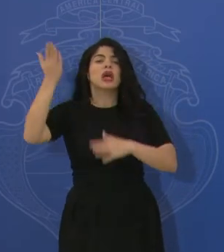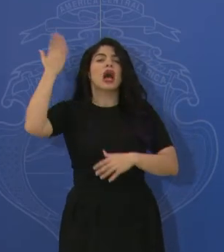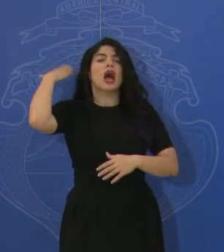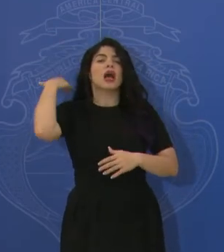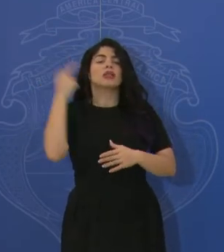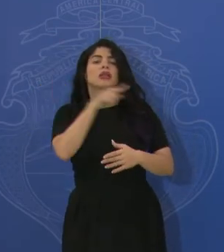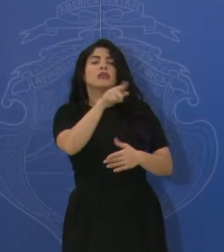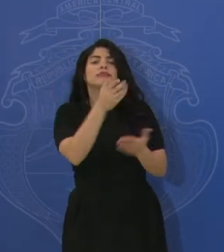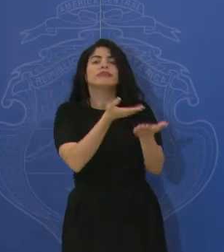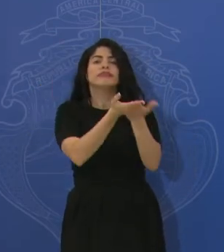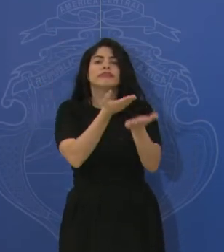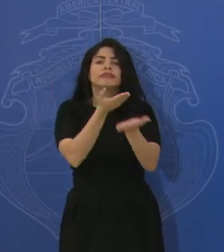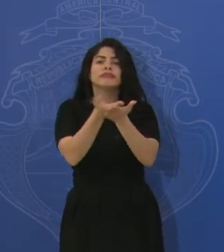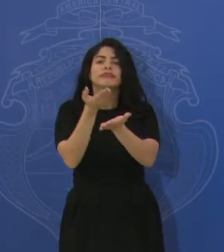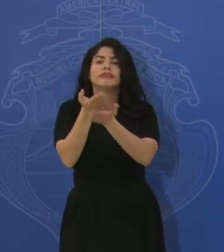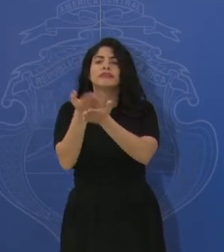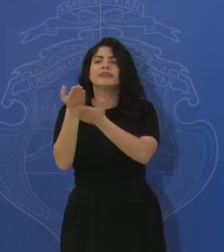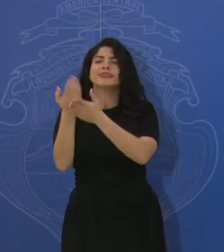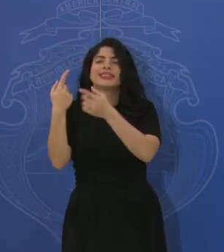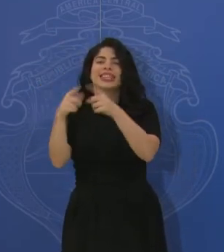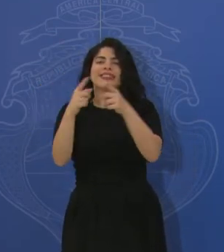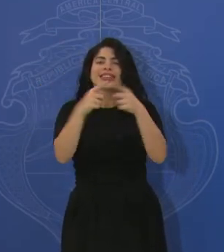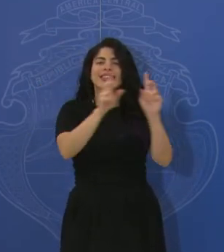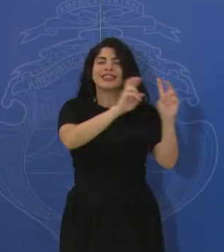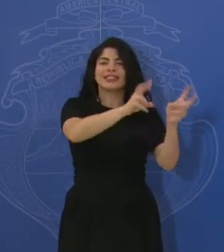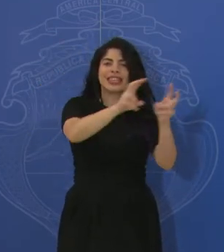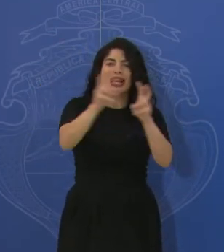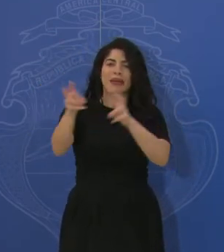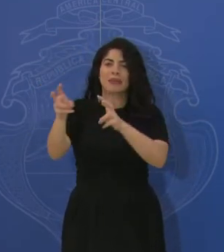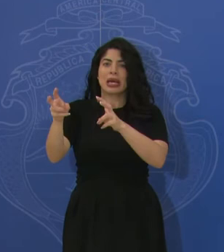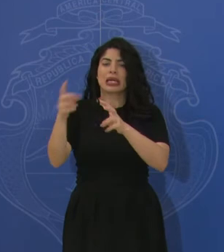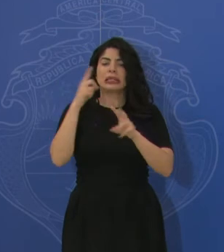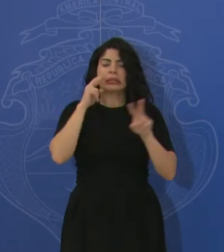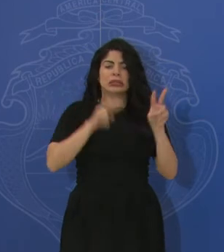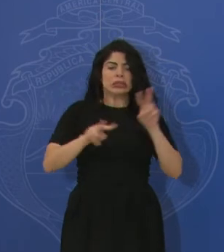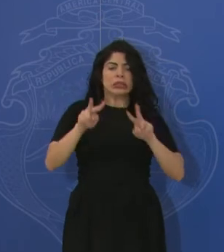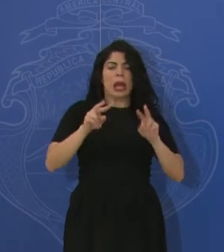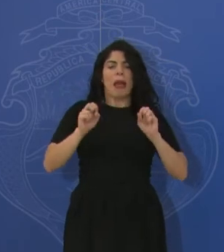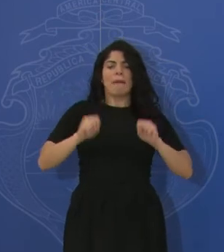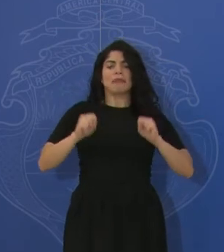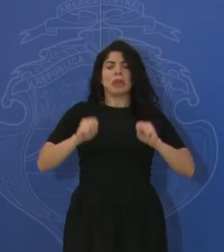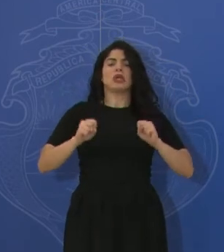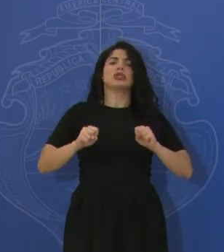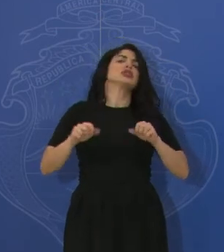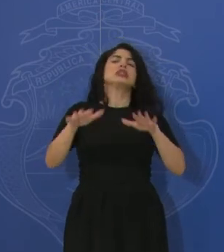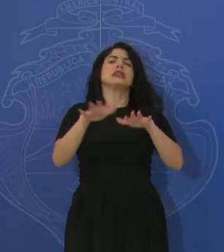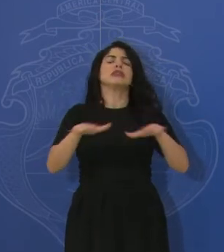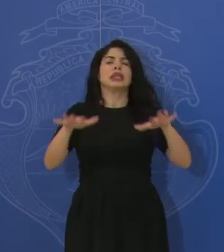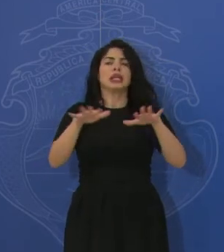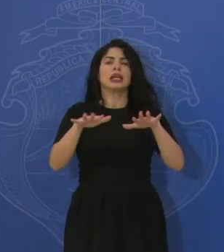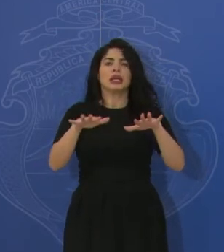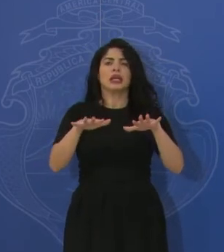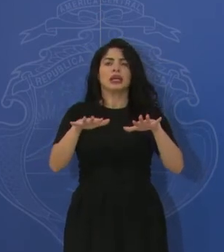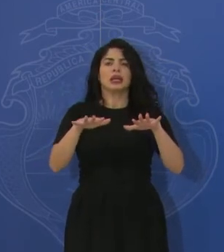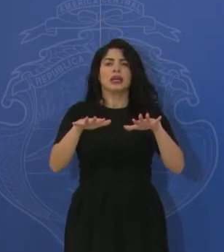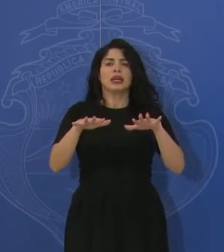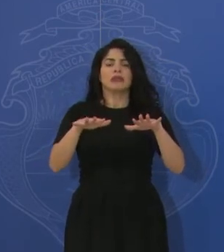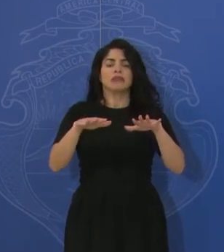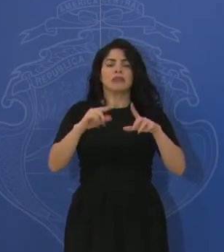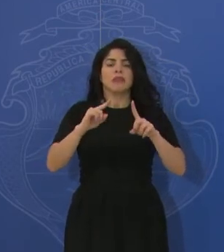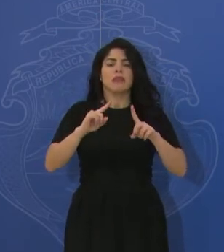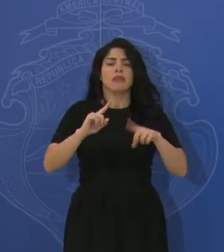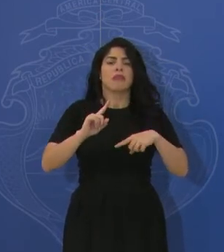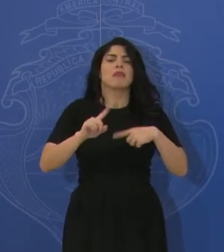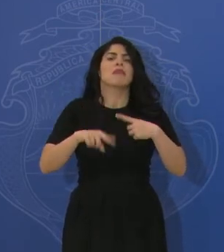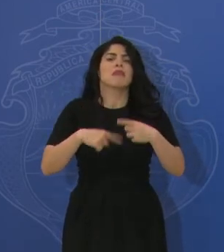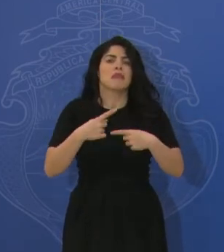en diferentes escenarios y donde se presume que hay una alta probabilidad de que sean